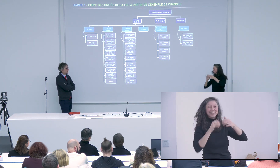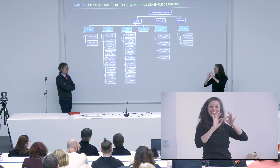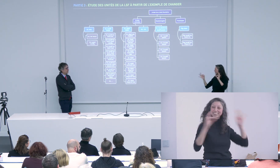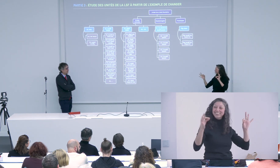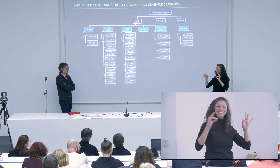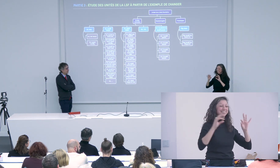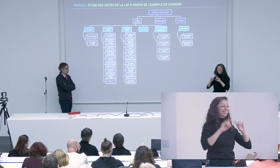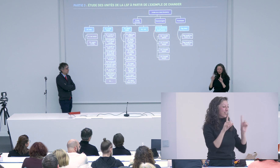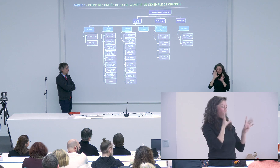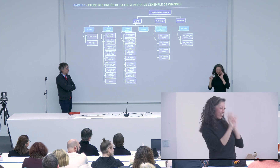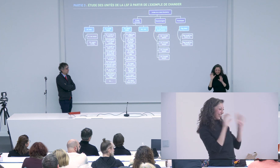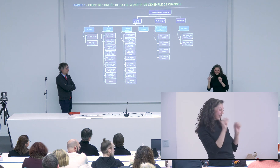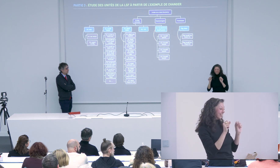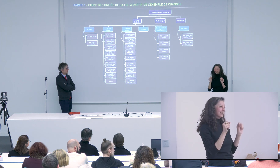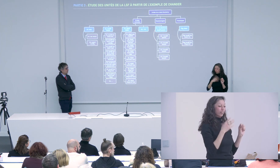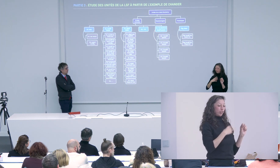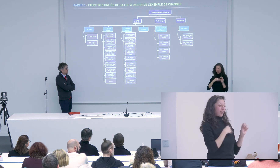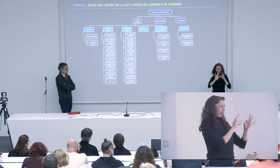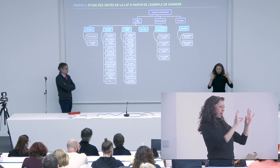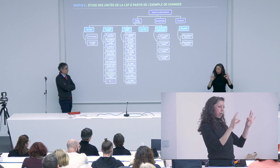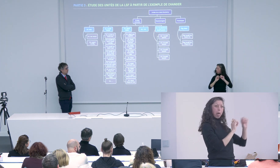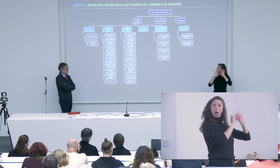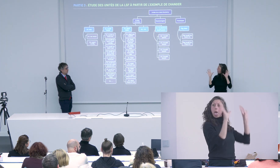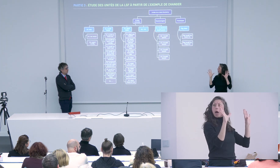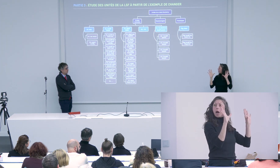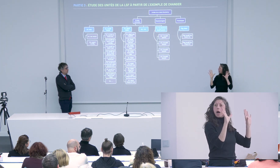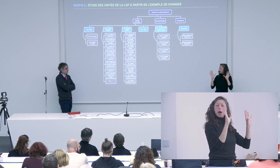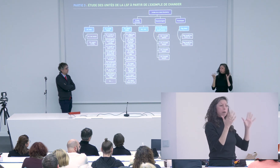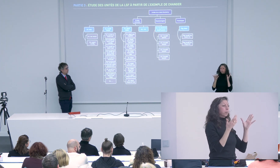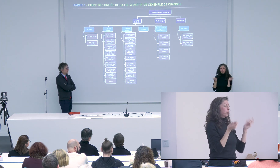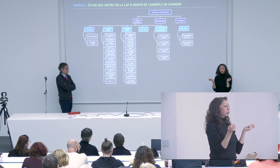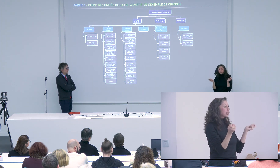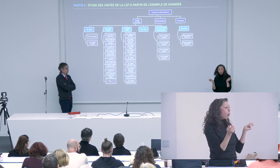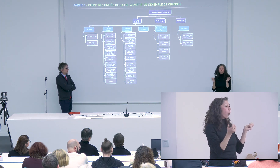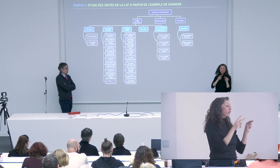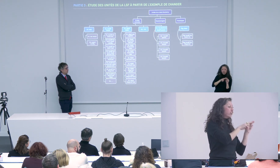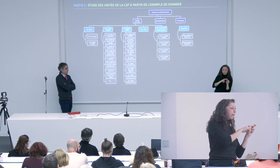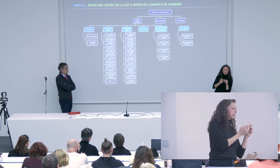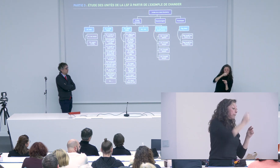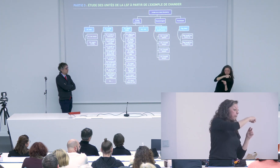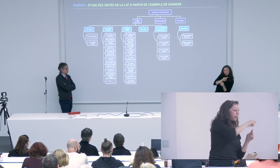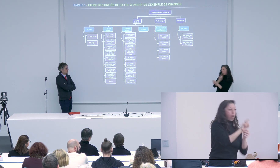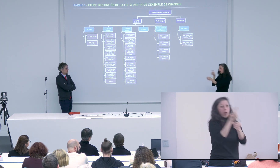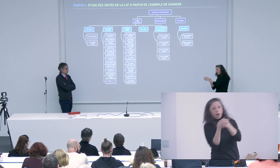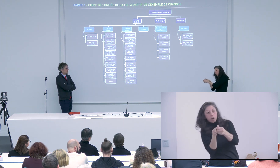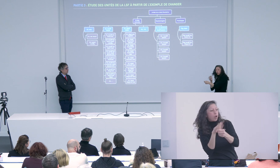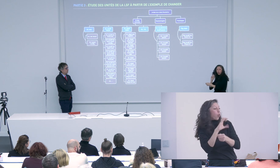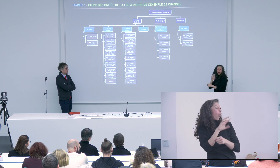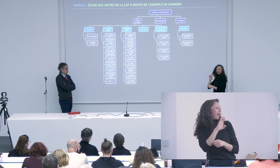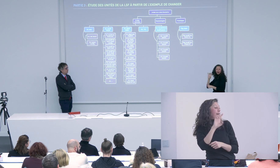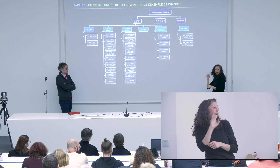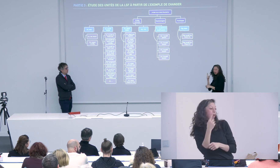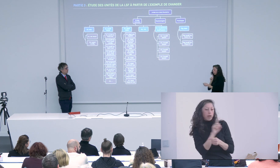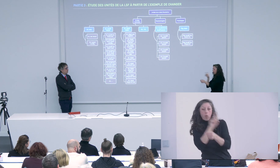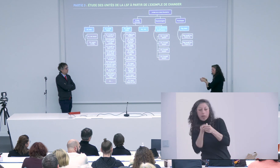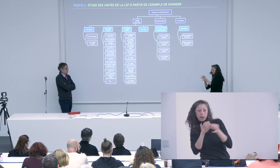parce que la structure d'une phrase c'est à dire que dans une phrase en français on a une structure avec des propositions